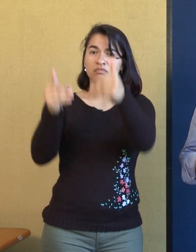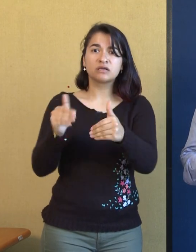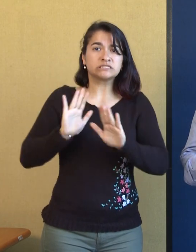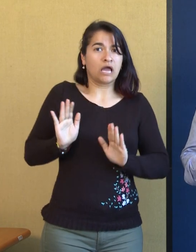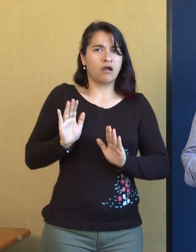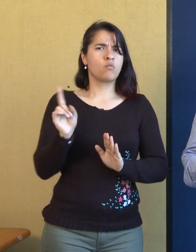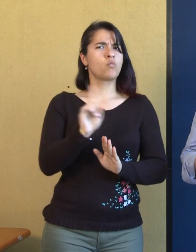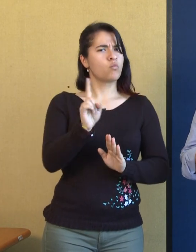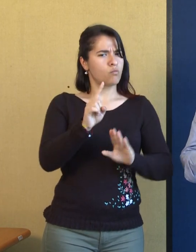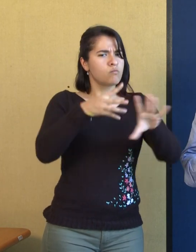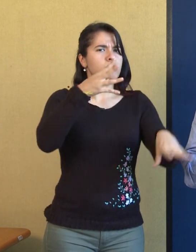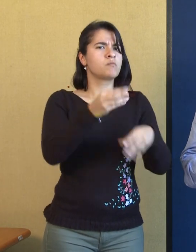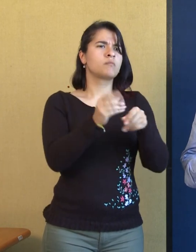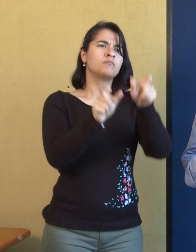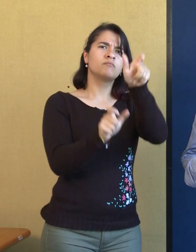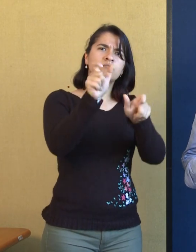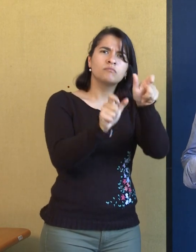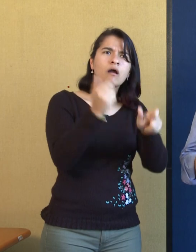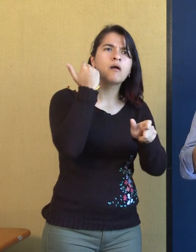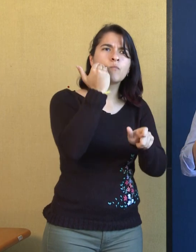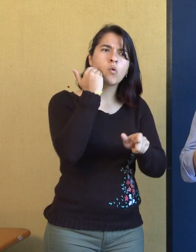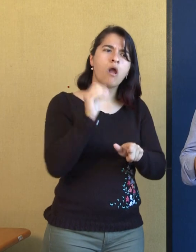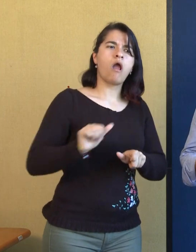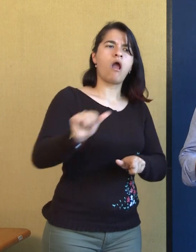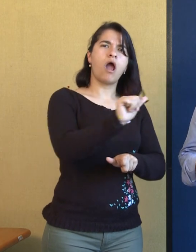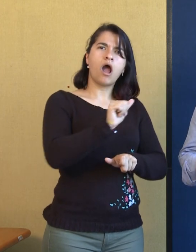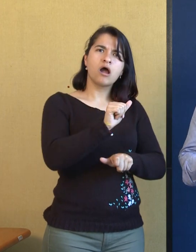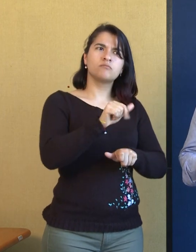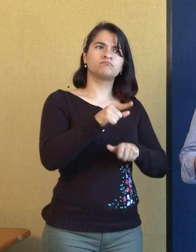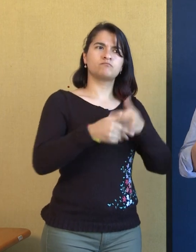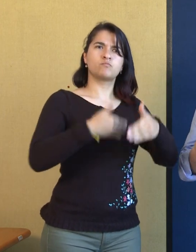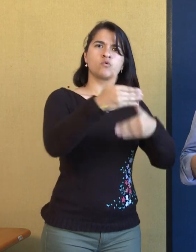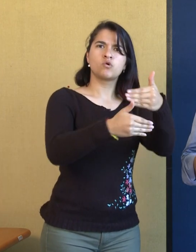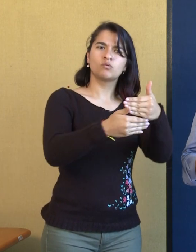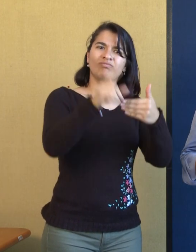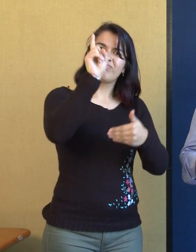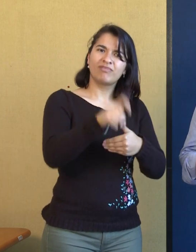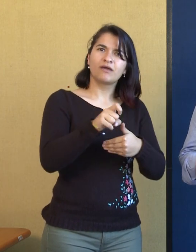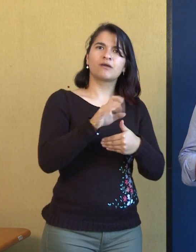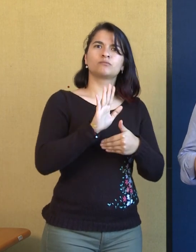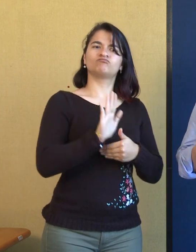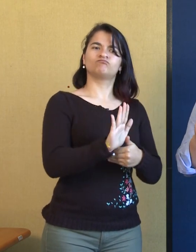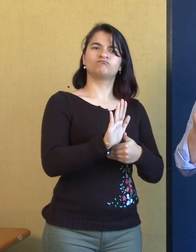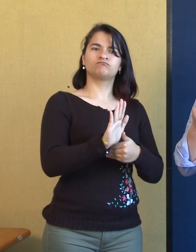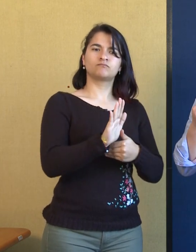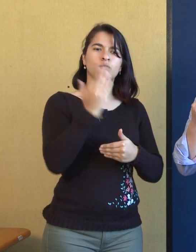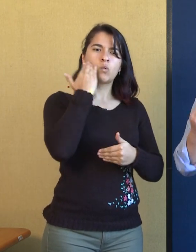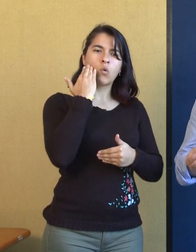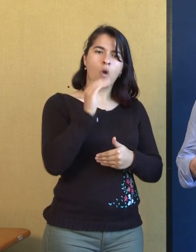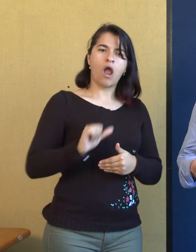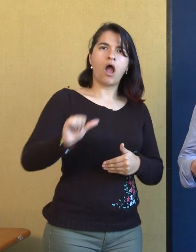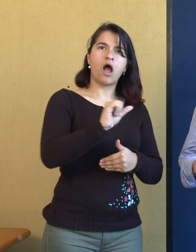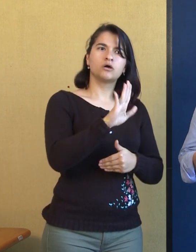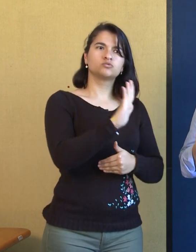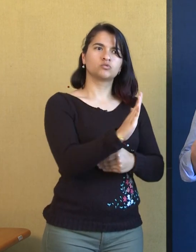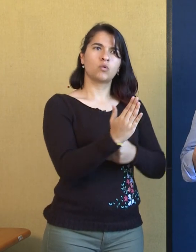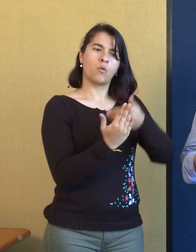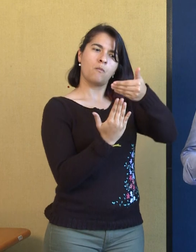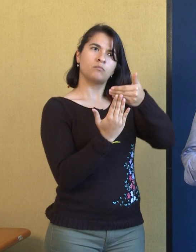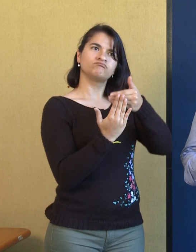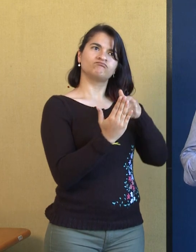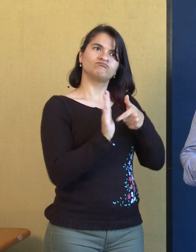sino principalmente con las mujeres y el proceso que se debe tener para que ellas tengan los papeles